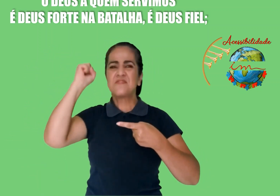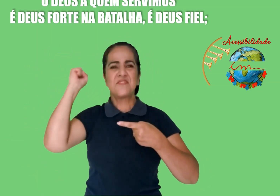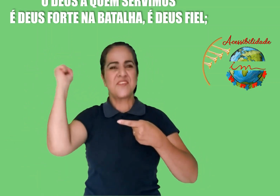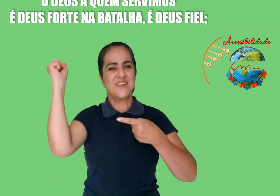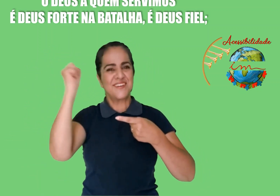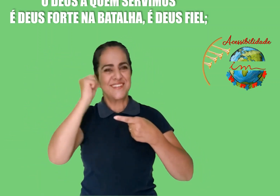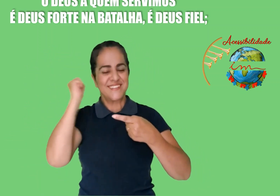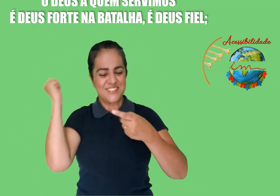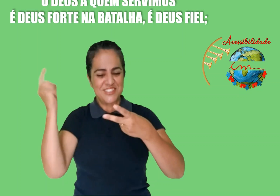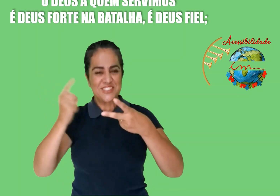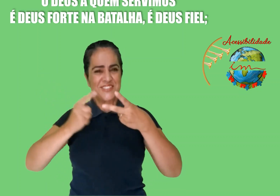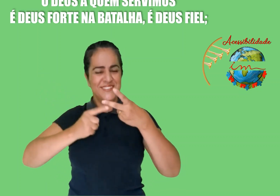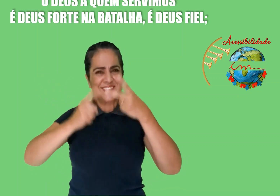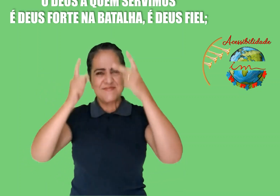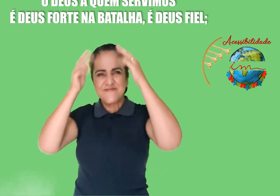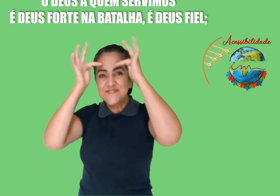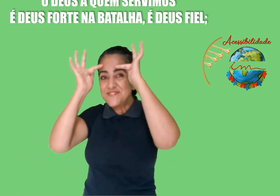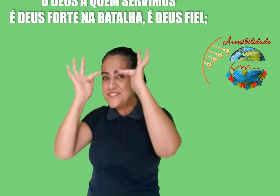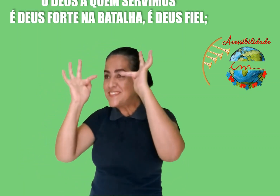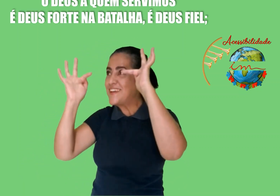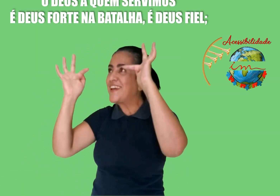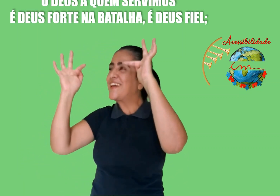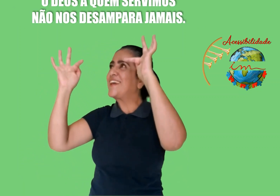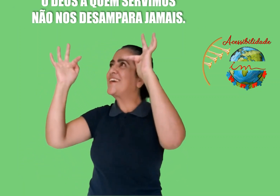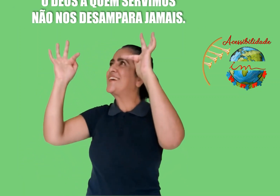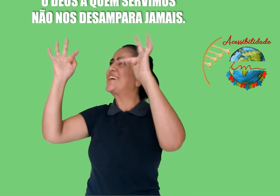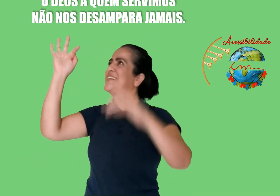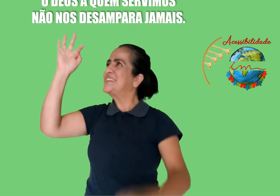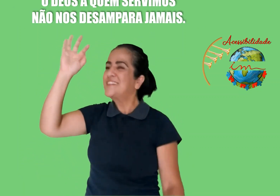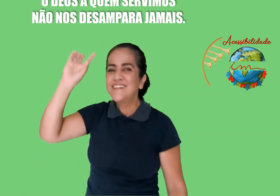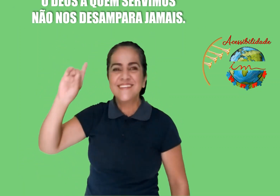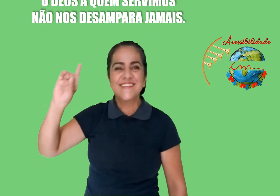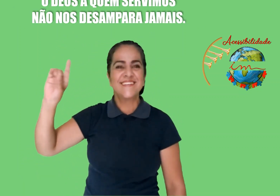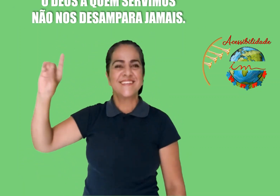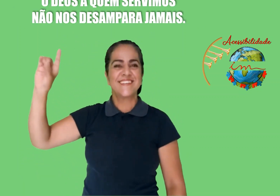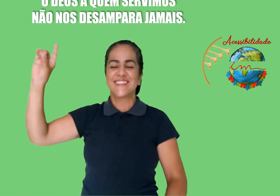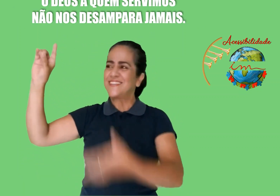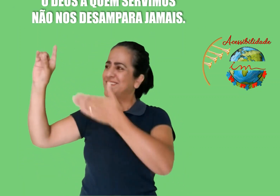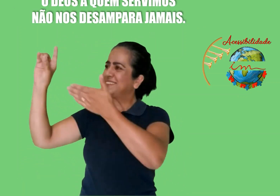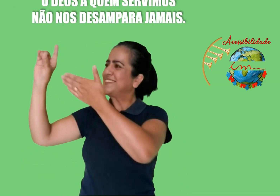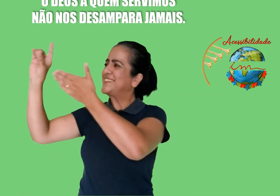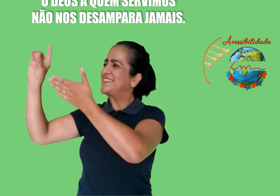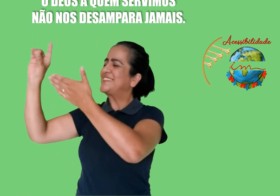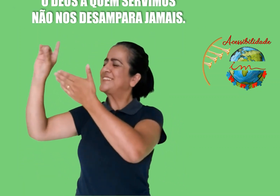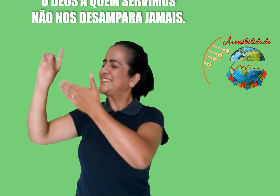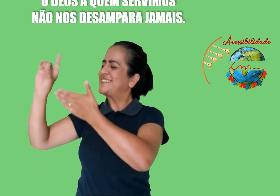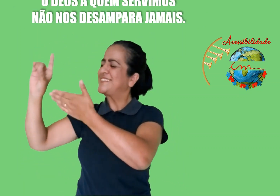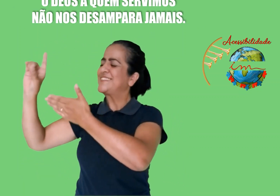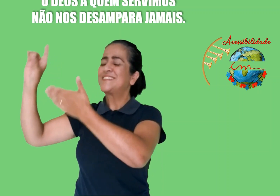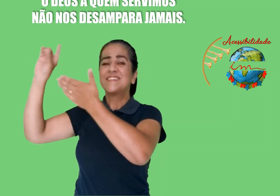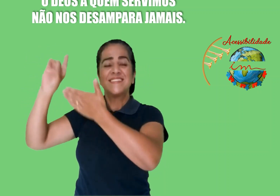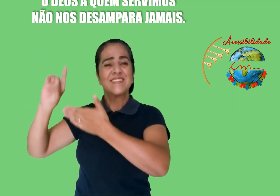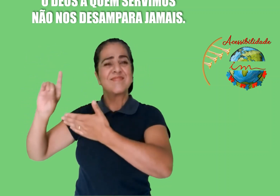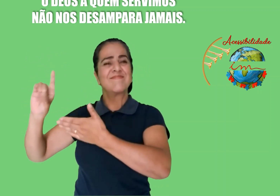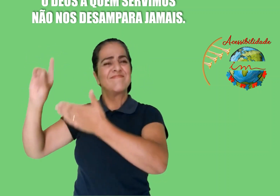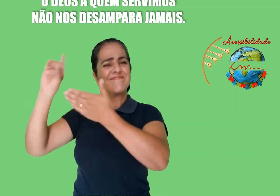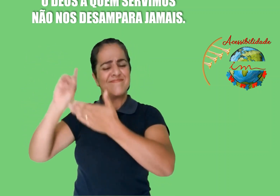Deus fiel, é Deus é quem servimos, não nos